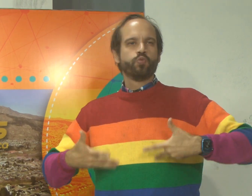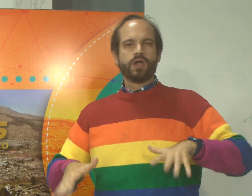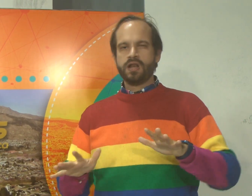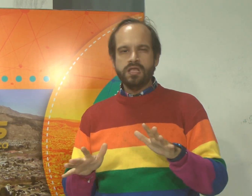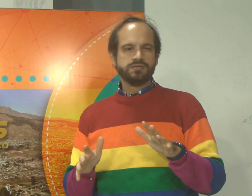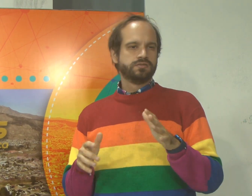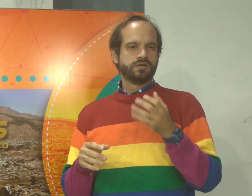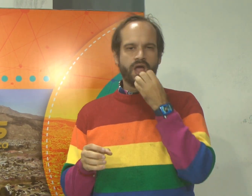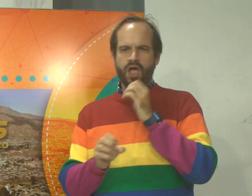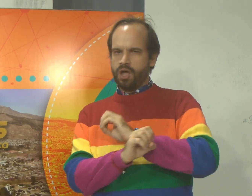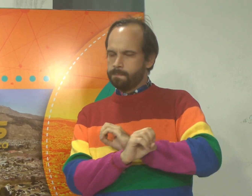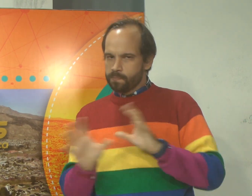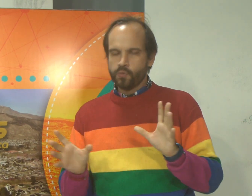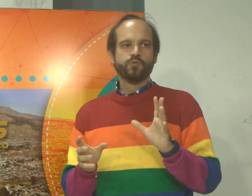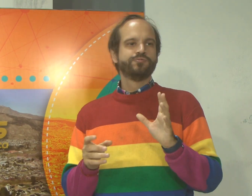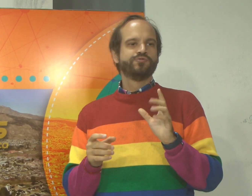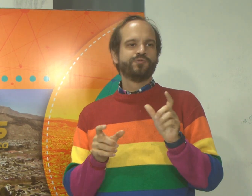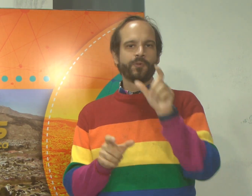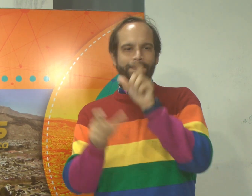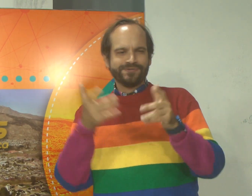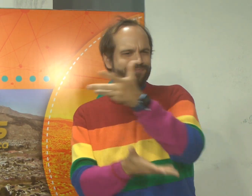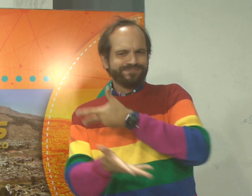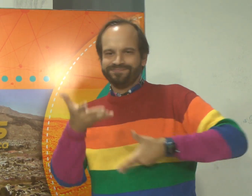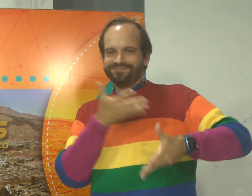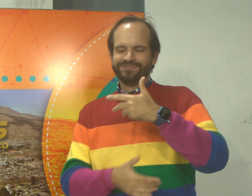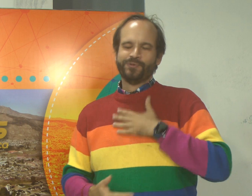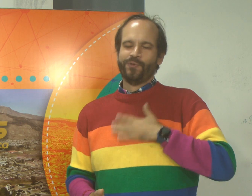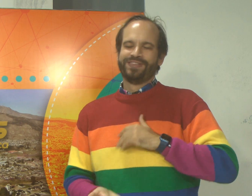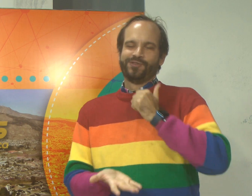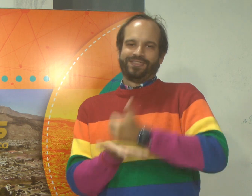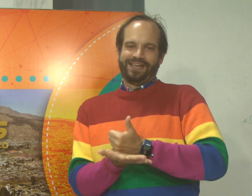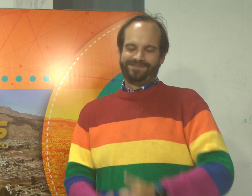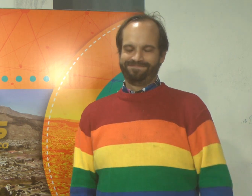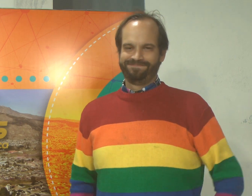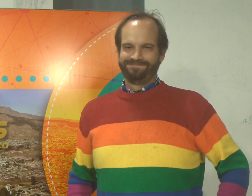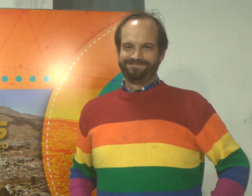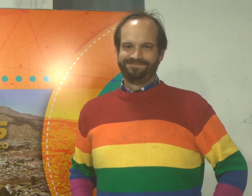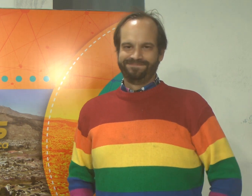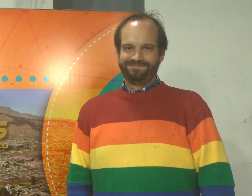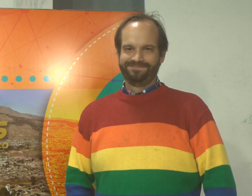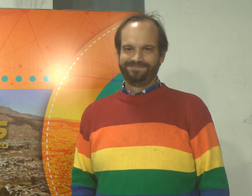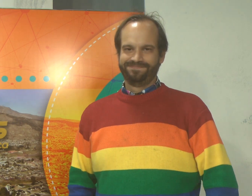rodeada de la naturaleza, es hermoso la verdad, un aire muy lindo y estoy muy contento de estar acá.